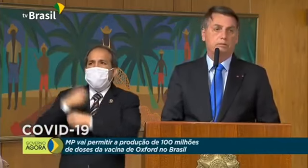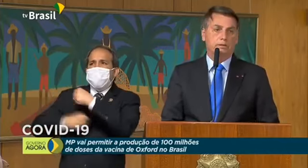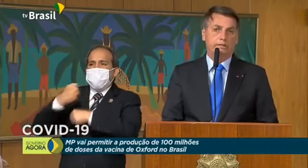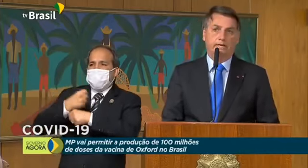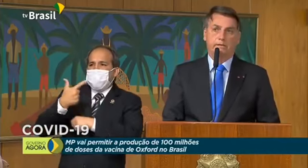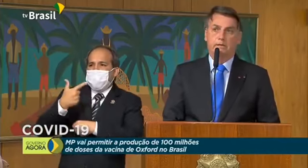dizer o contrário.